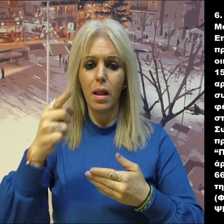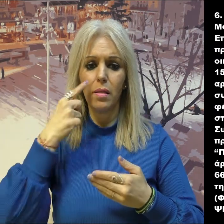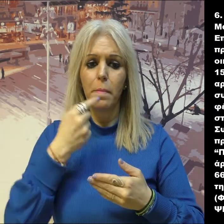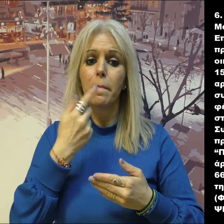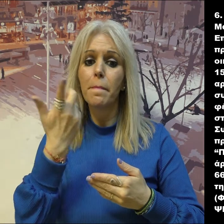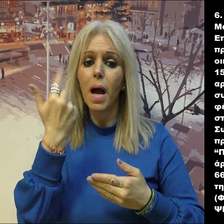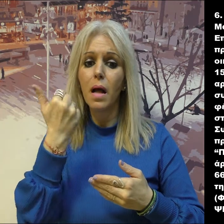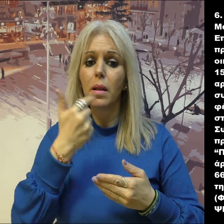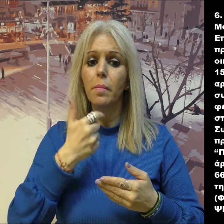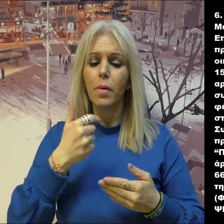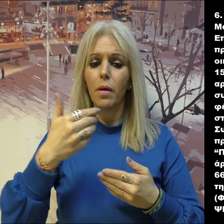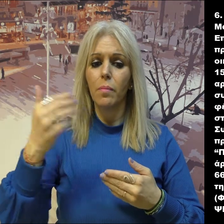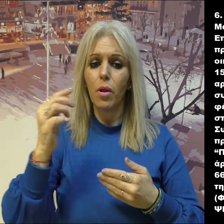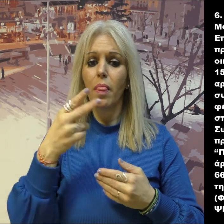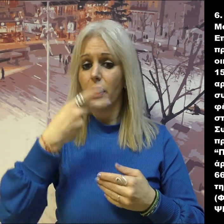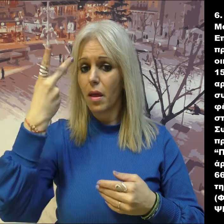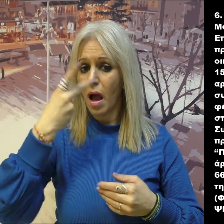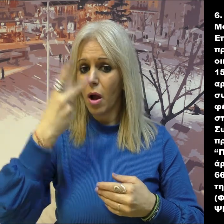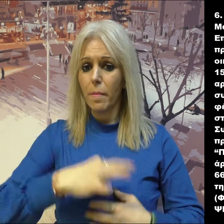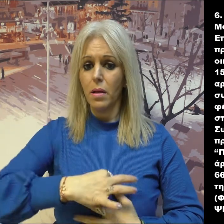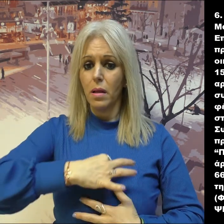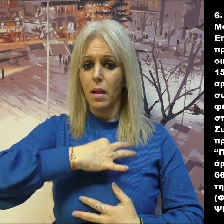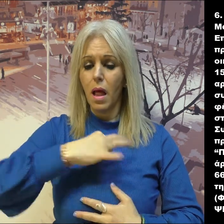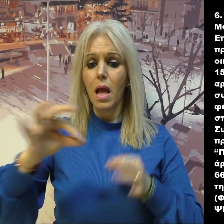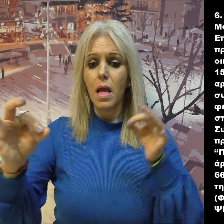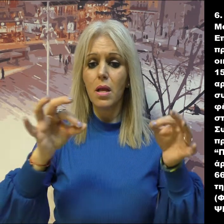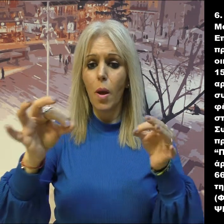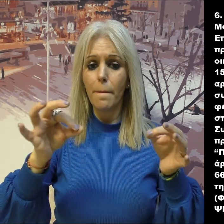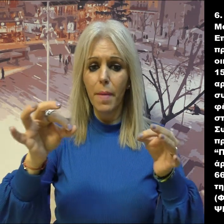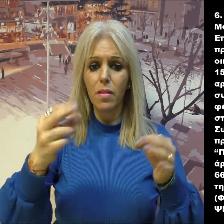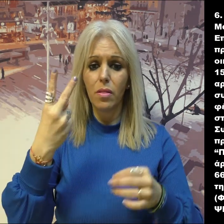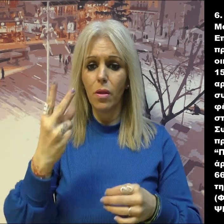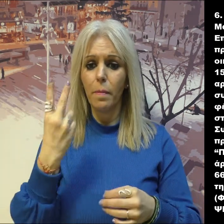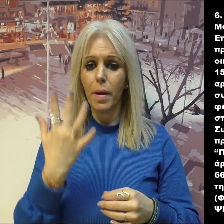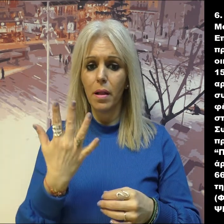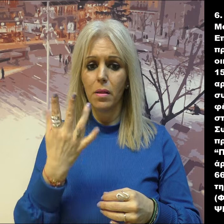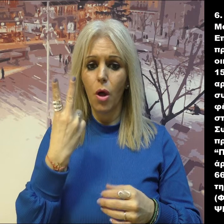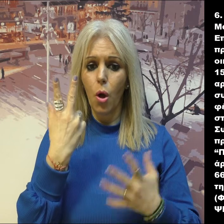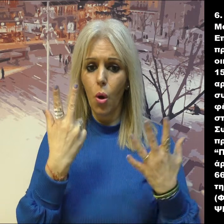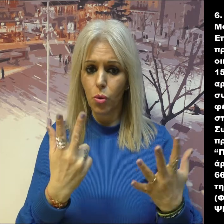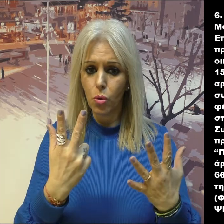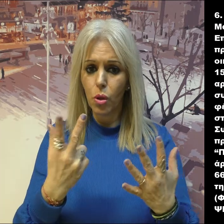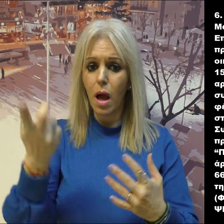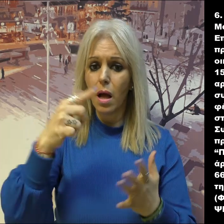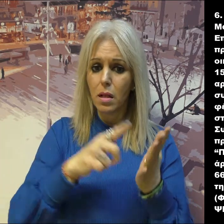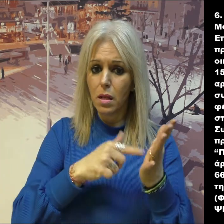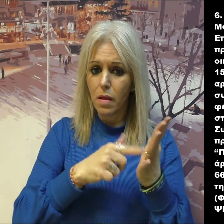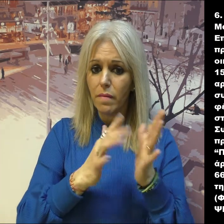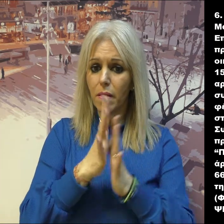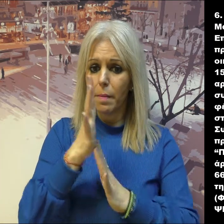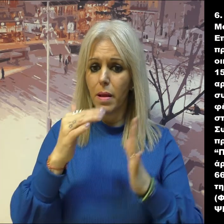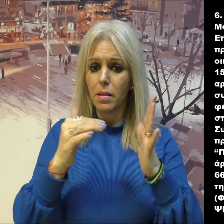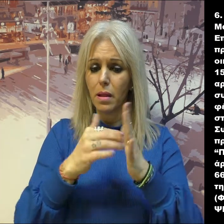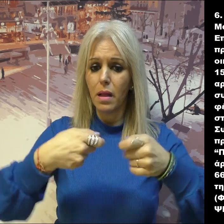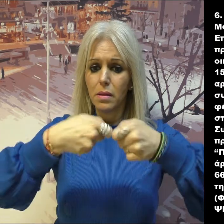Διεύθυνση Πολιτικής Γης, κμήμα επικισμού αναδασμού, περιμή προβολής δικαιωμάτων κυριότητας των οικοπαίδων. Α. Αριθμός